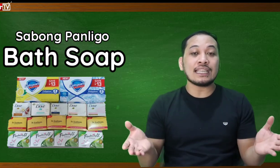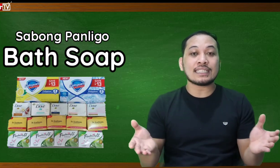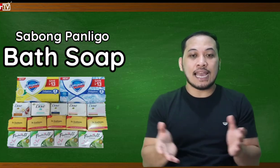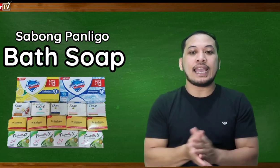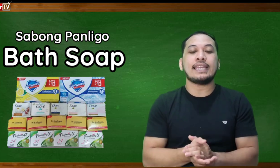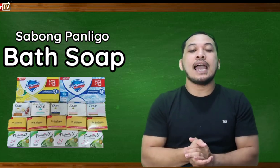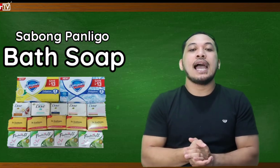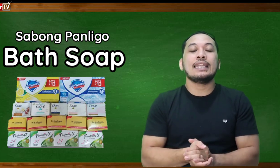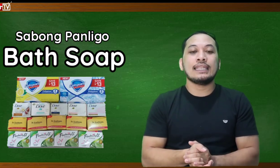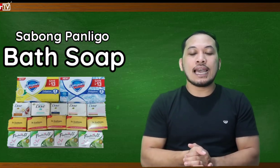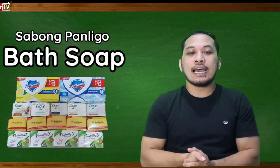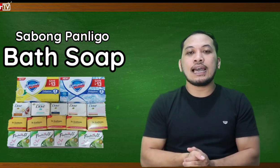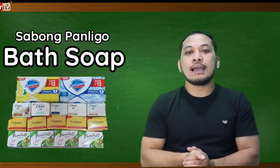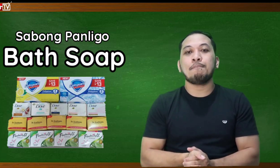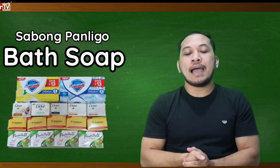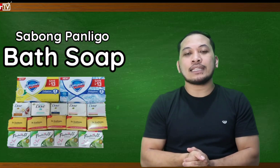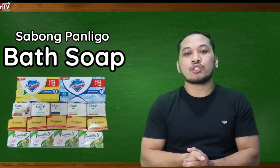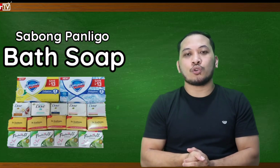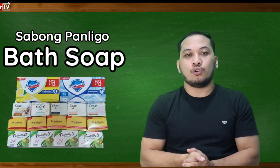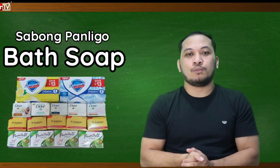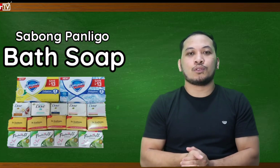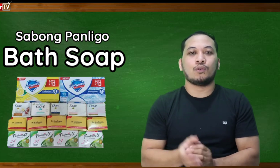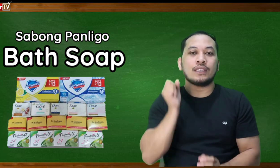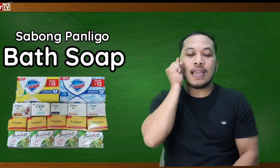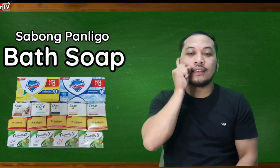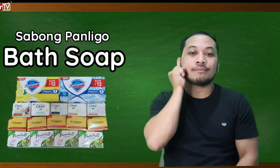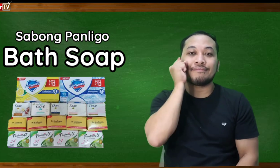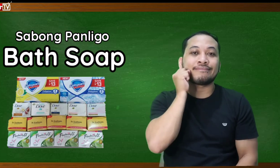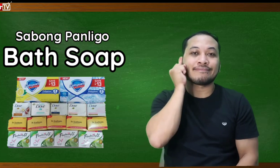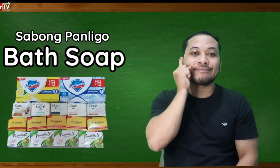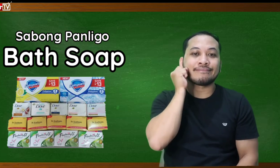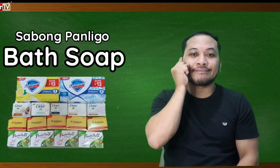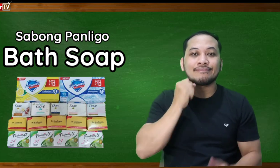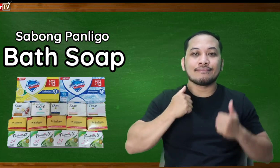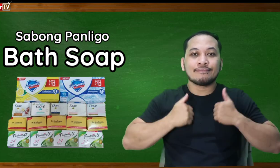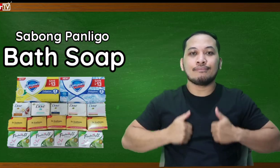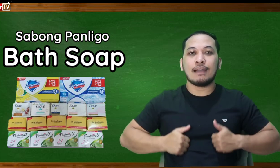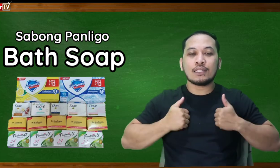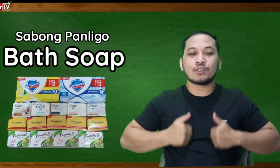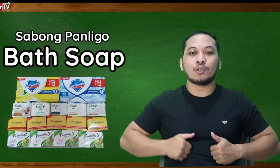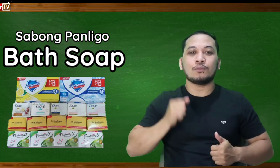sign ng bath soap so ayan bath soap